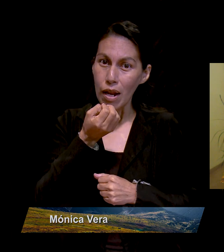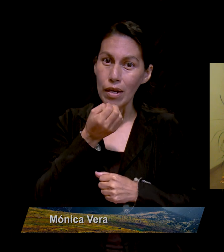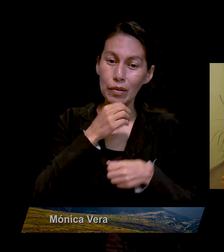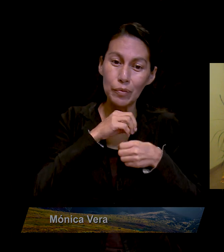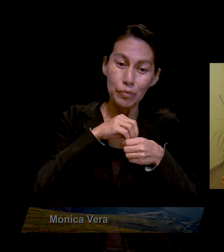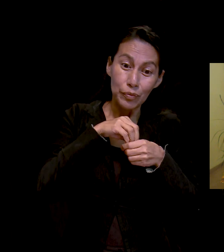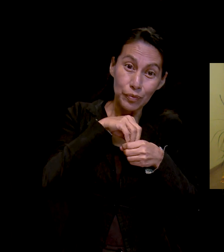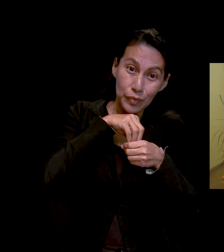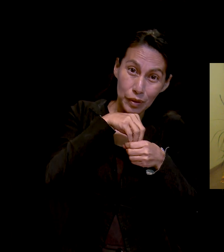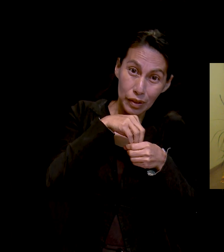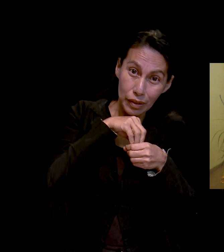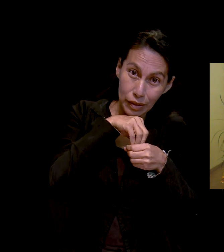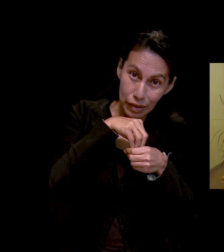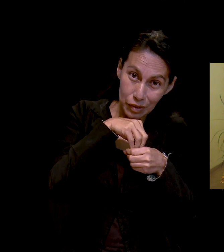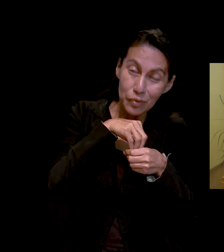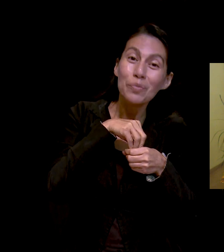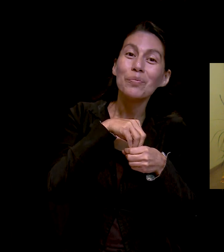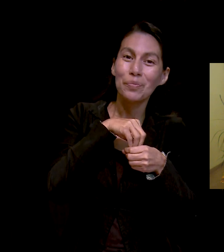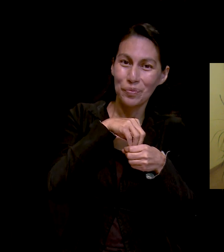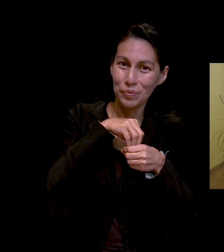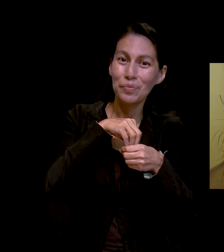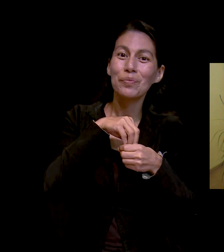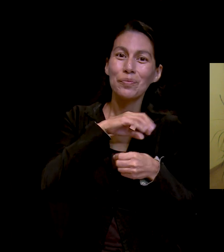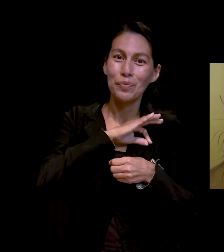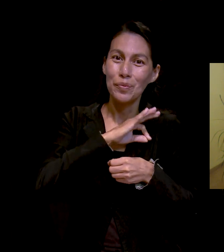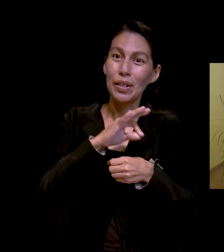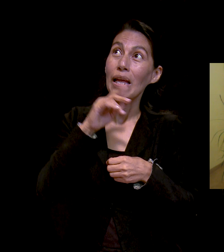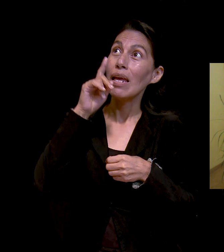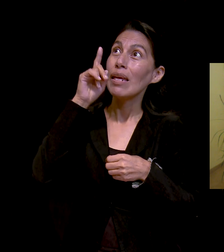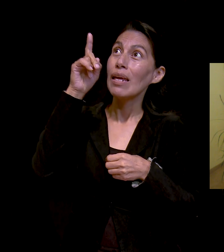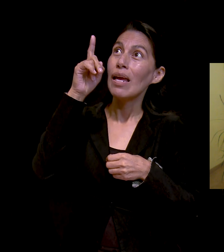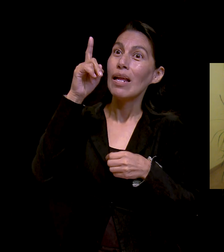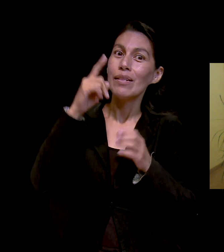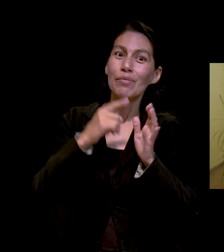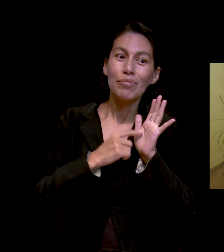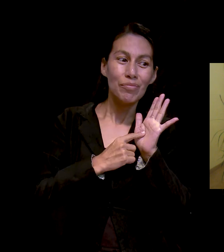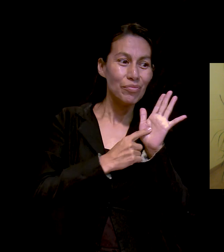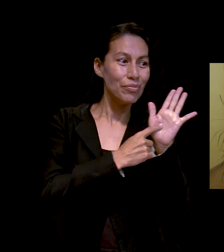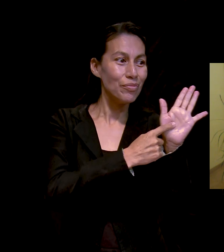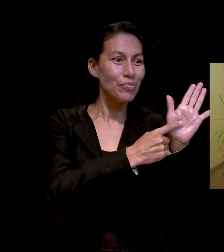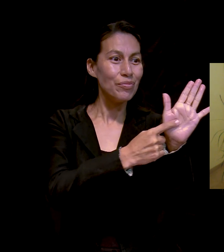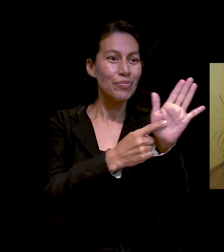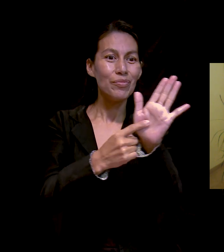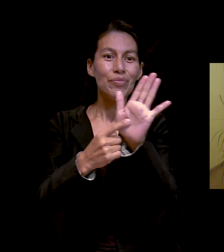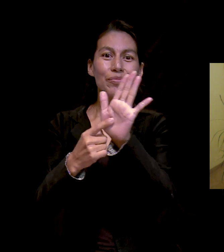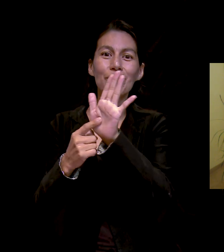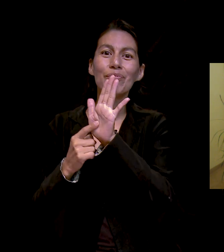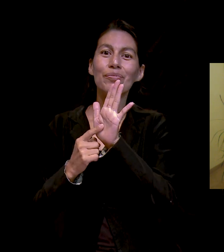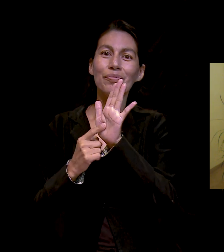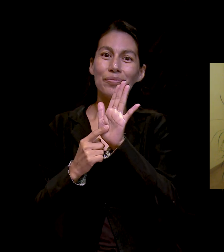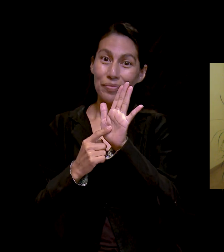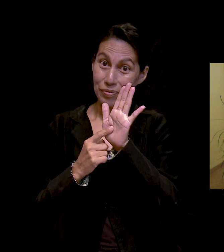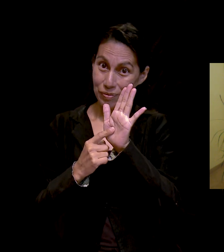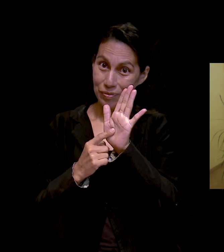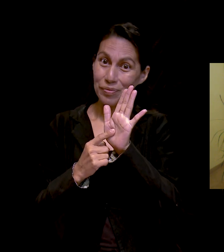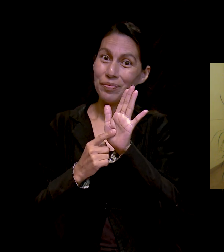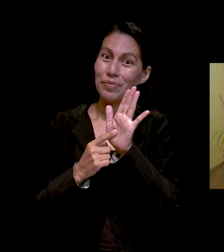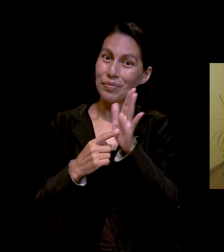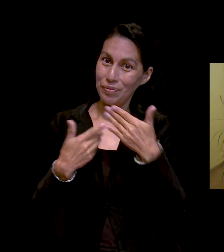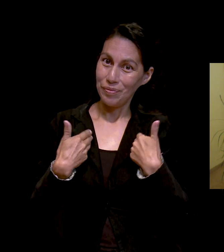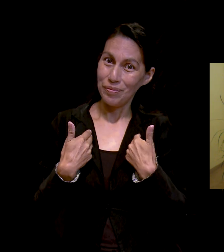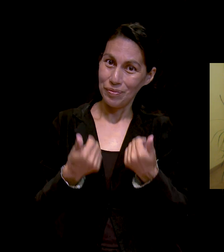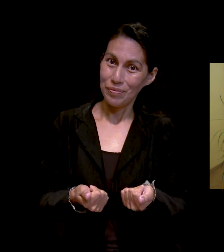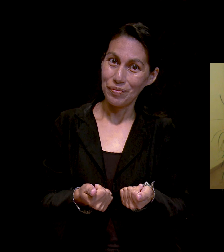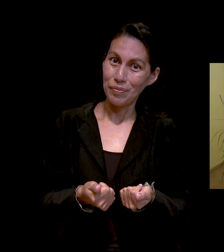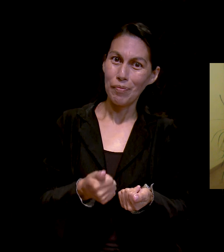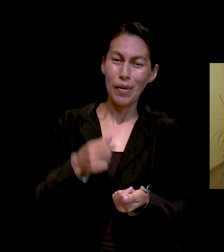en lo más íntimo, que Él te va a recompensar ante los demás. Eso te